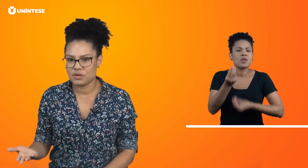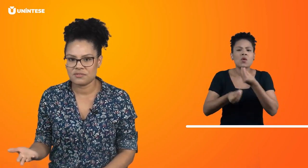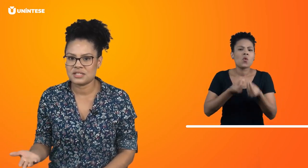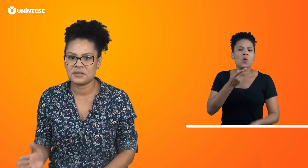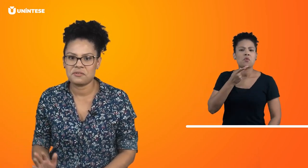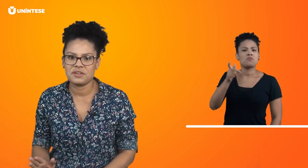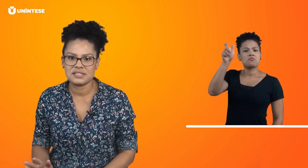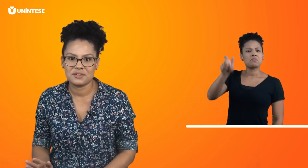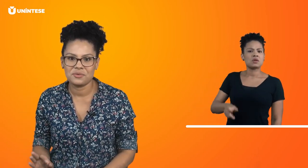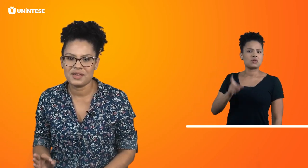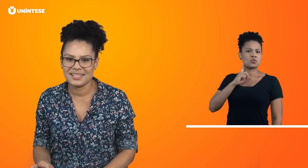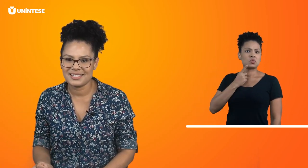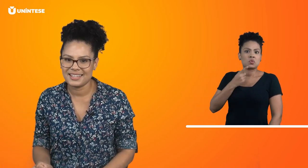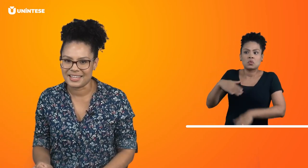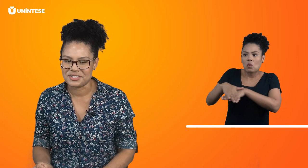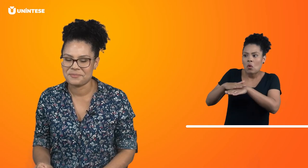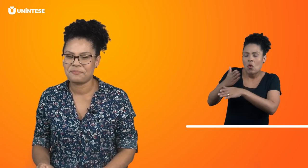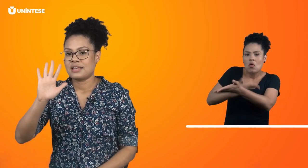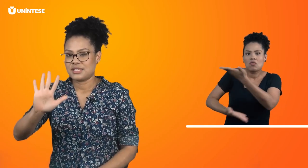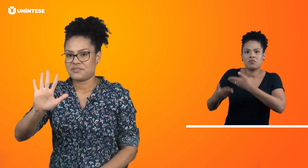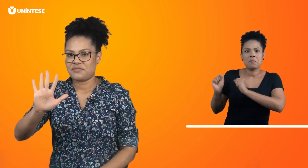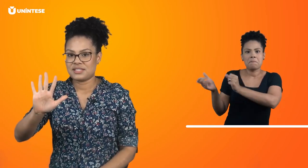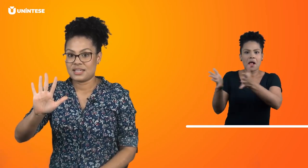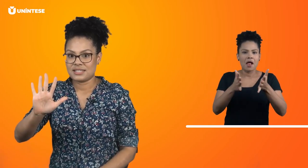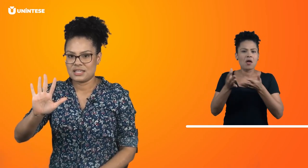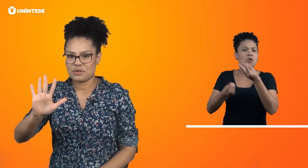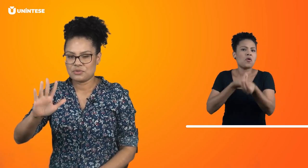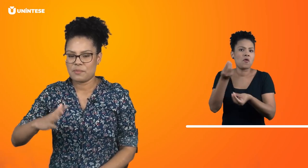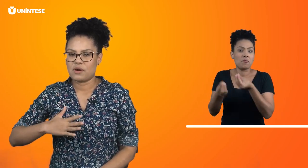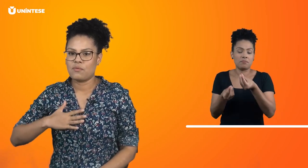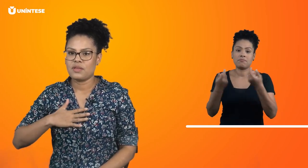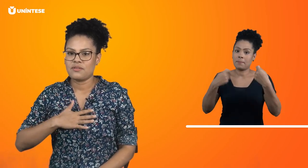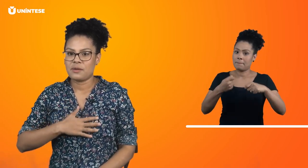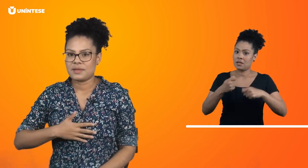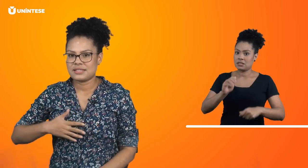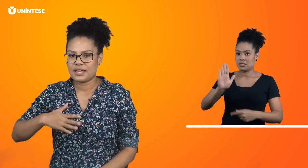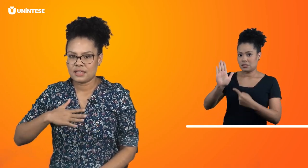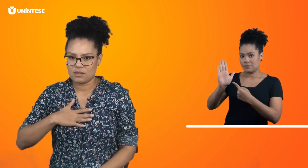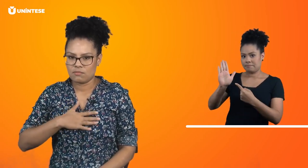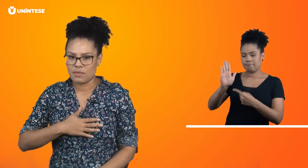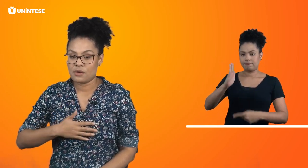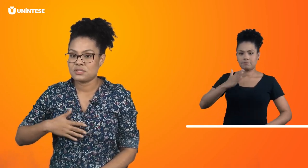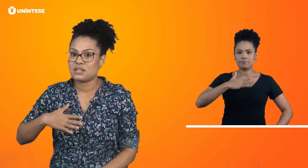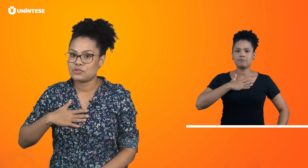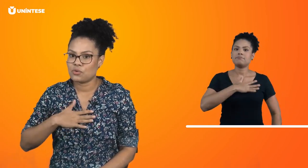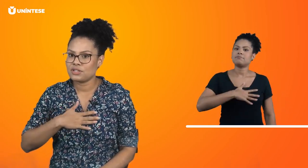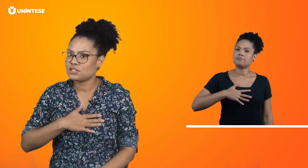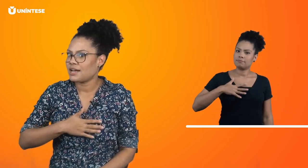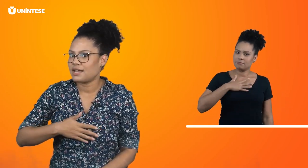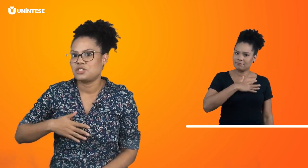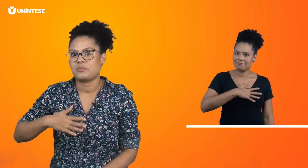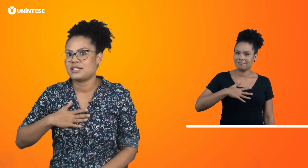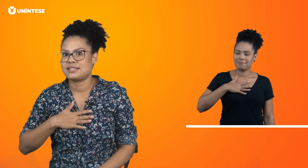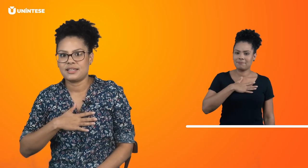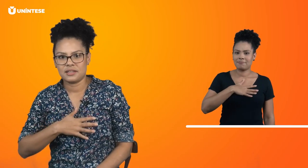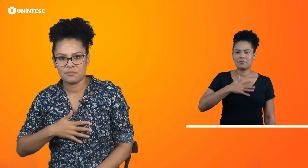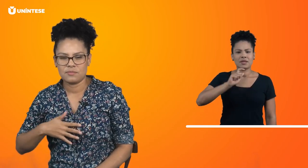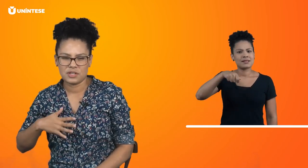que você está conversando em sinais? Você vai fazer assim com a sua mão e vai passar aqui. É o sinal de gostar, de prazer. Já